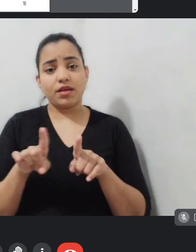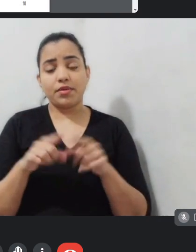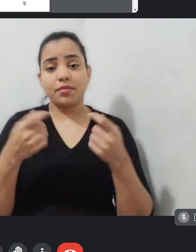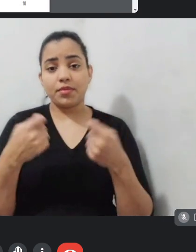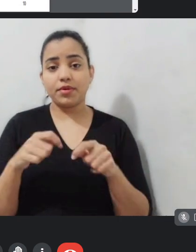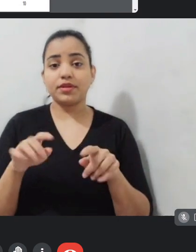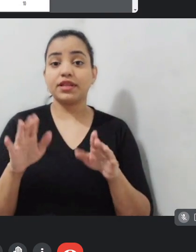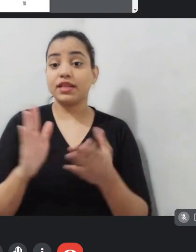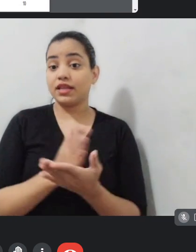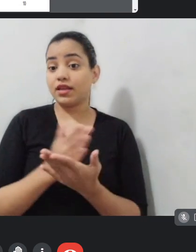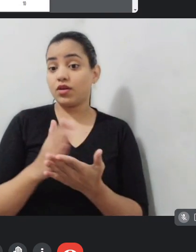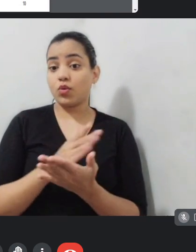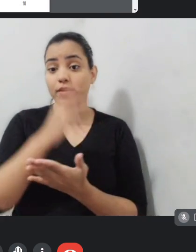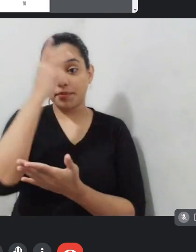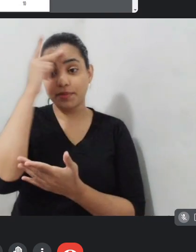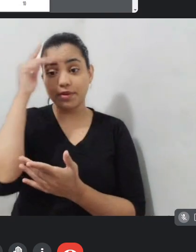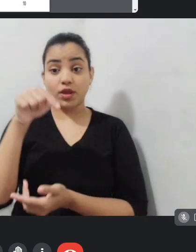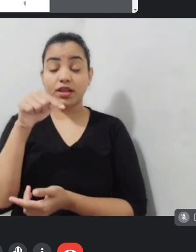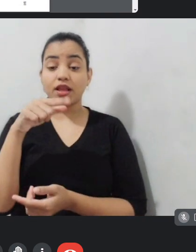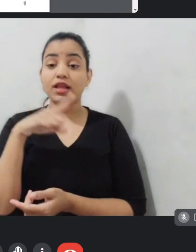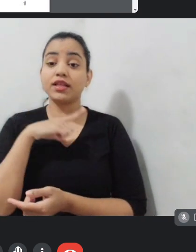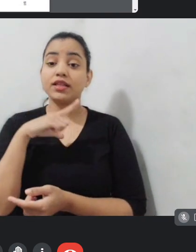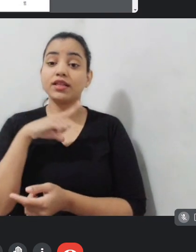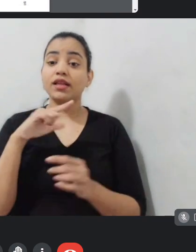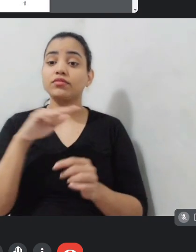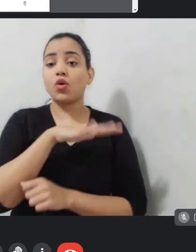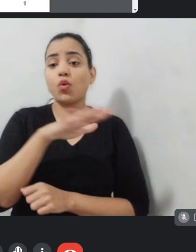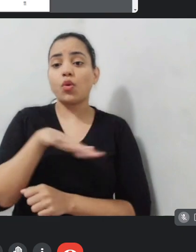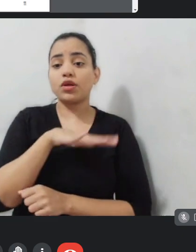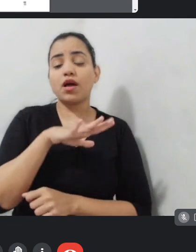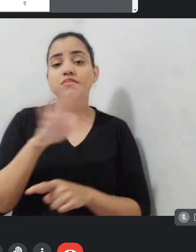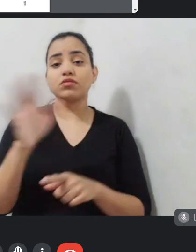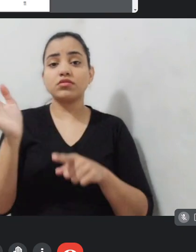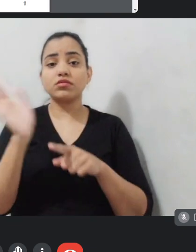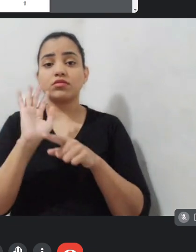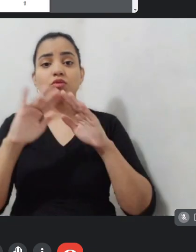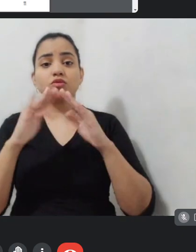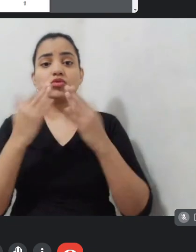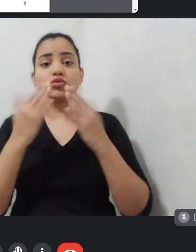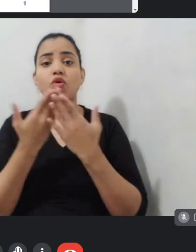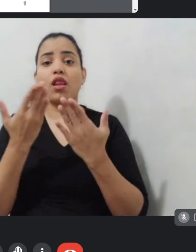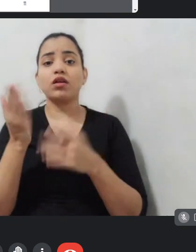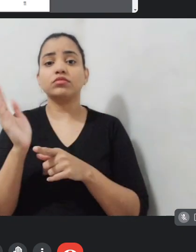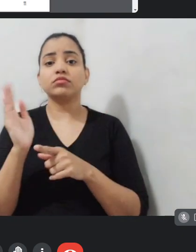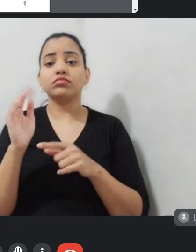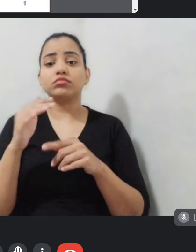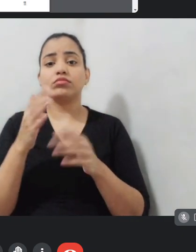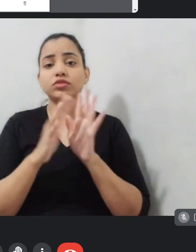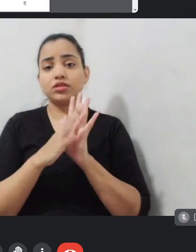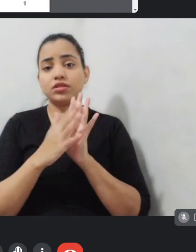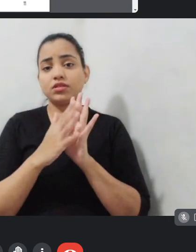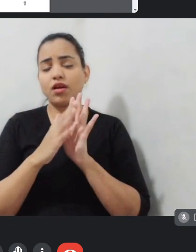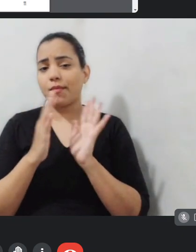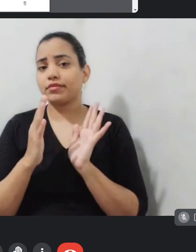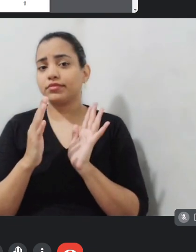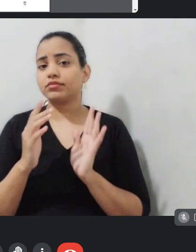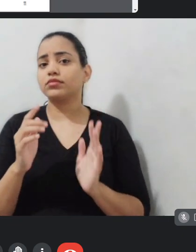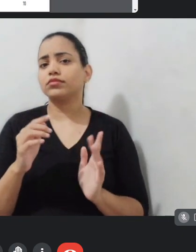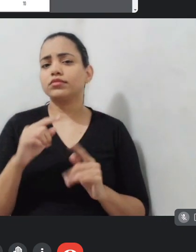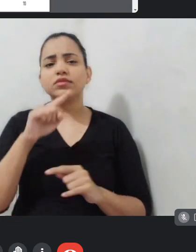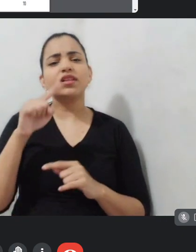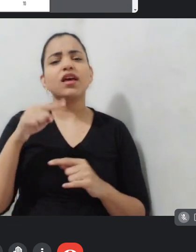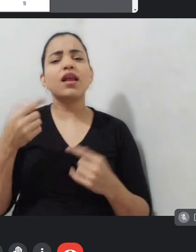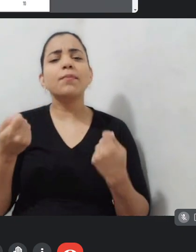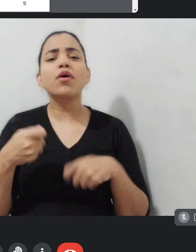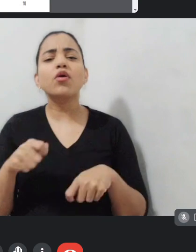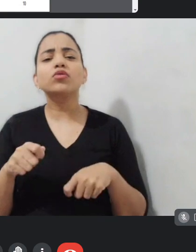espaço onde funciona a escola de samba, já tem um espaço onde funciona a gremiação, será que lá seria um lugar para fazer as emissões de cineclube?